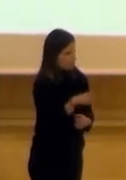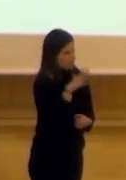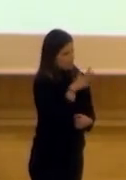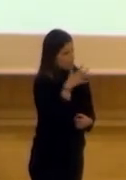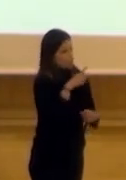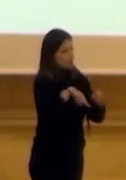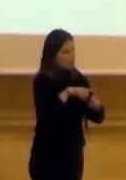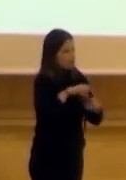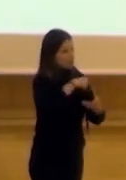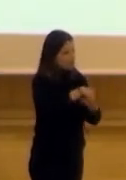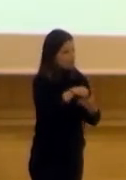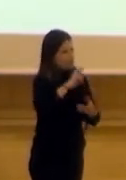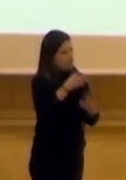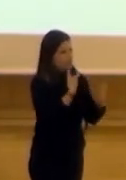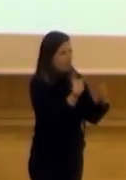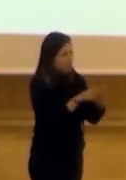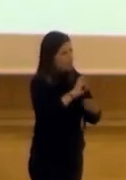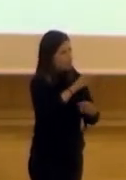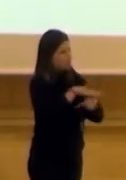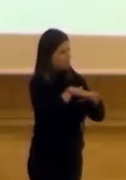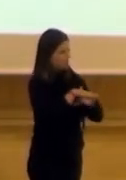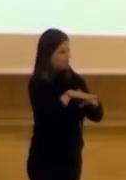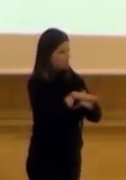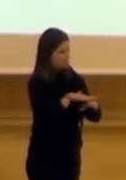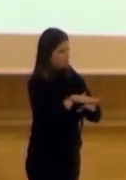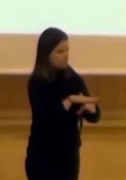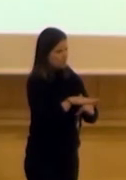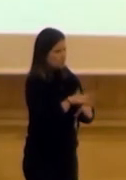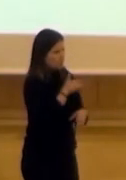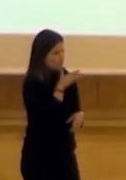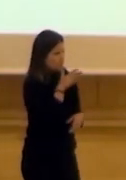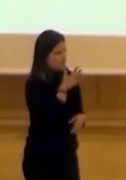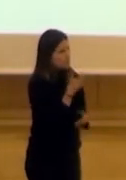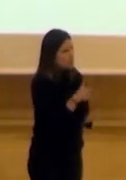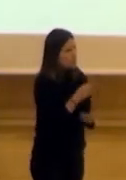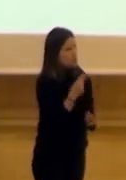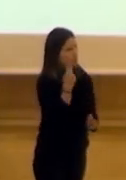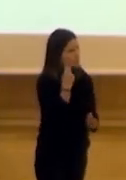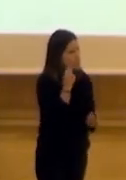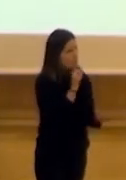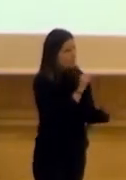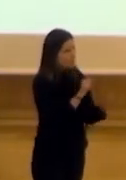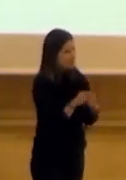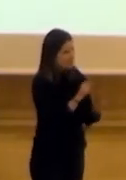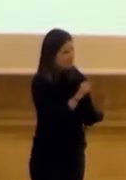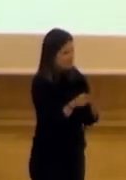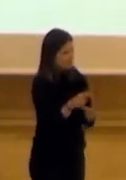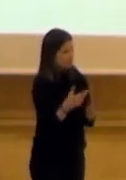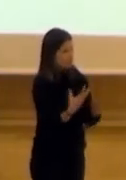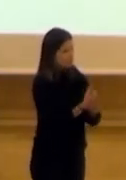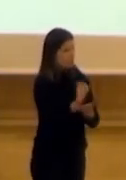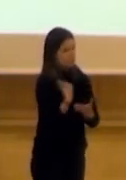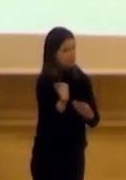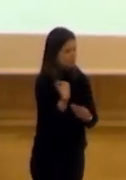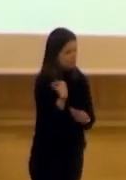depende de otra área o de otro nivel de gobierno. Entonces esos eran más o menos los miedos que tenían, eran miedos parecidos y que los dos radicaban en lo